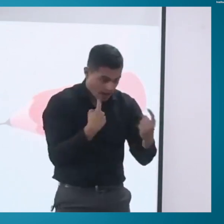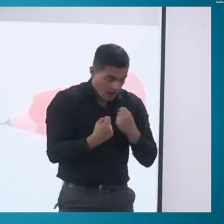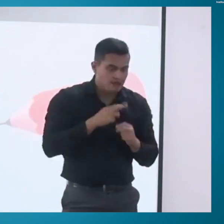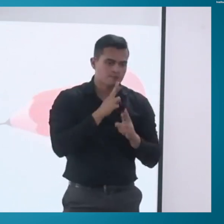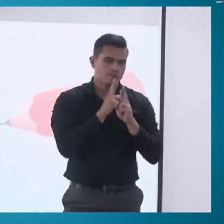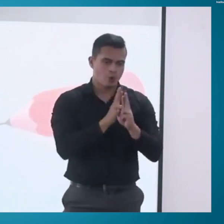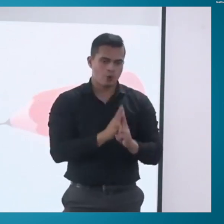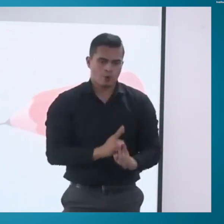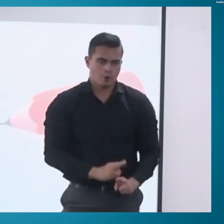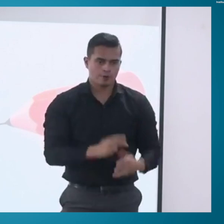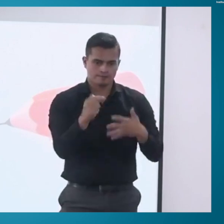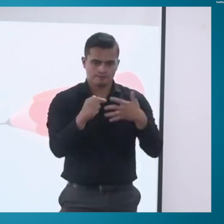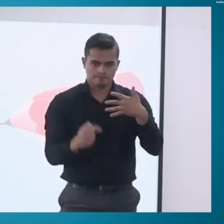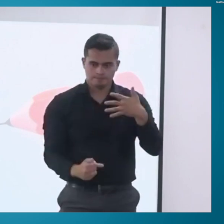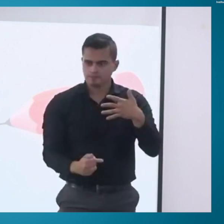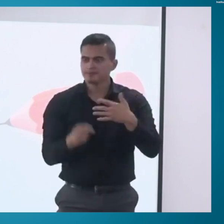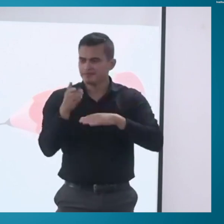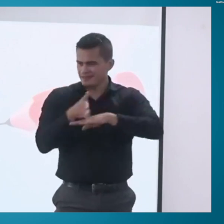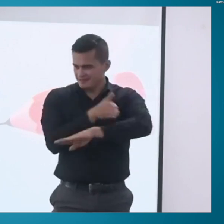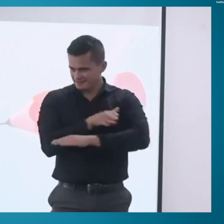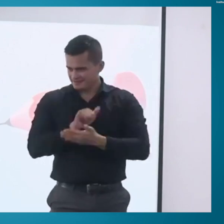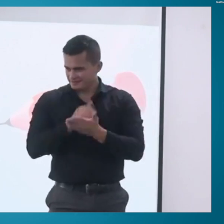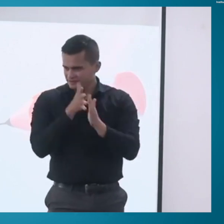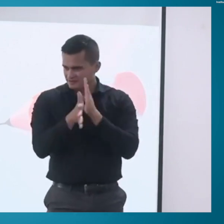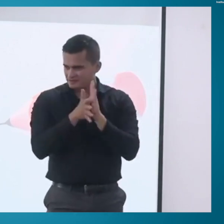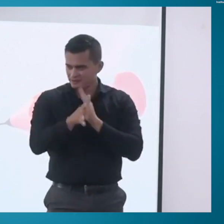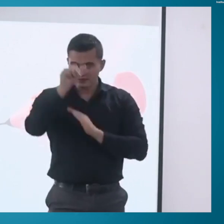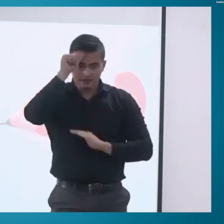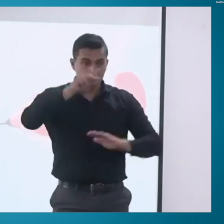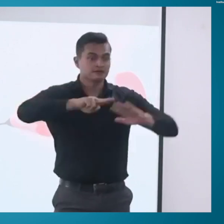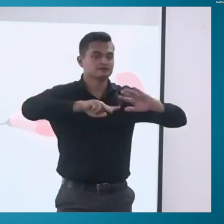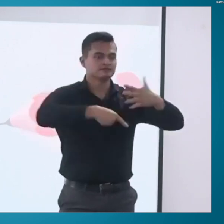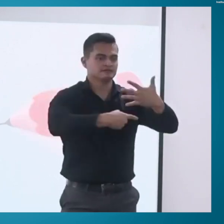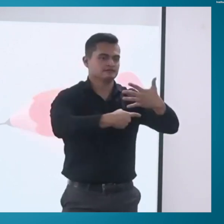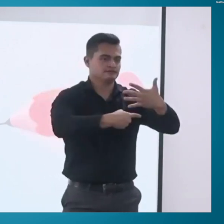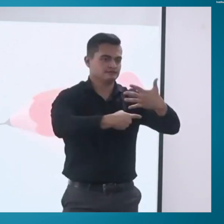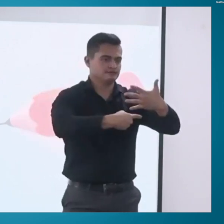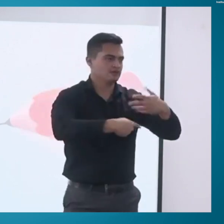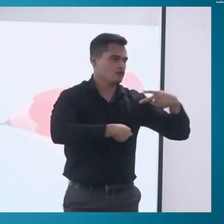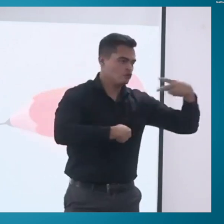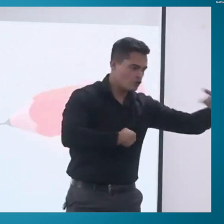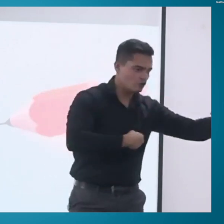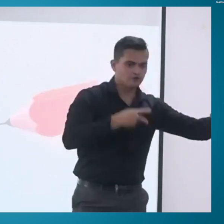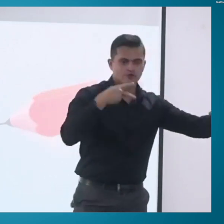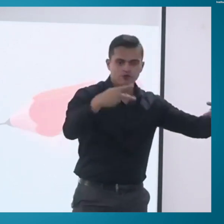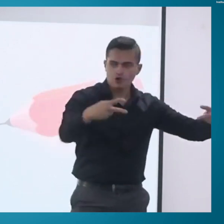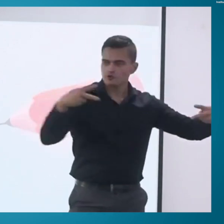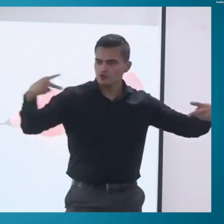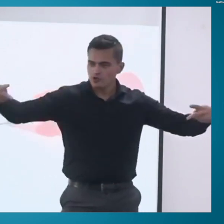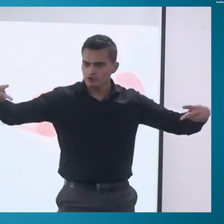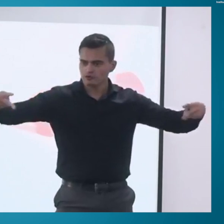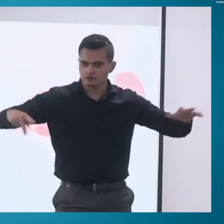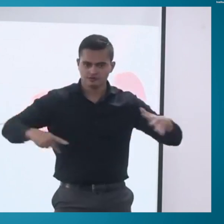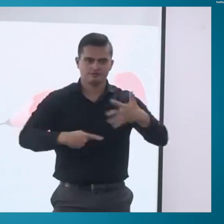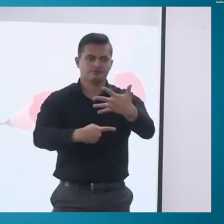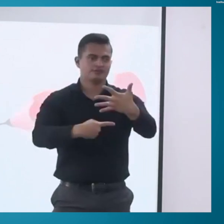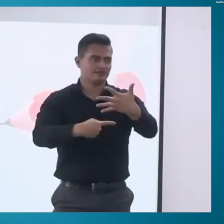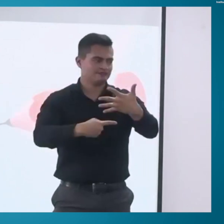mencionado antes, vamos a responder seis preguntas de acá del auditorio.